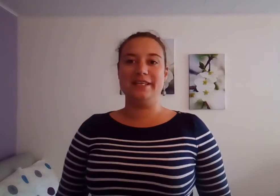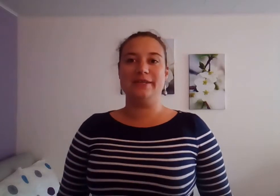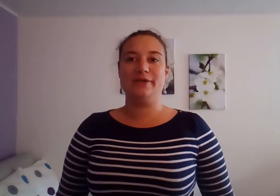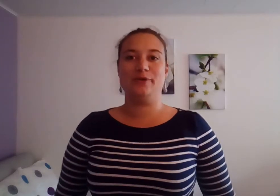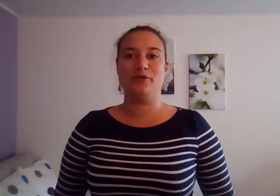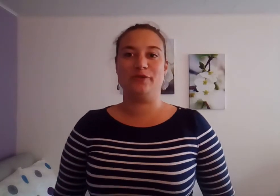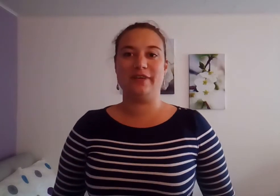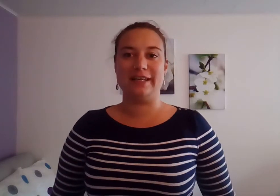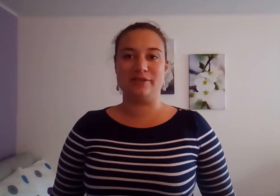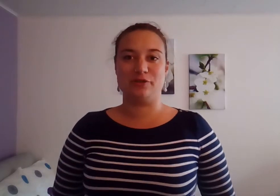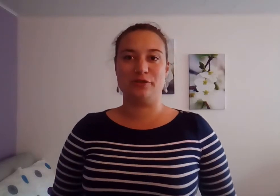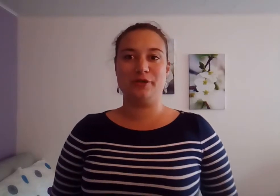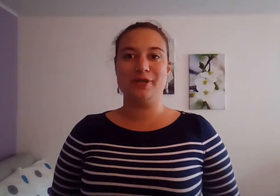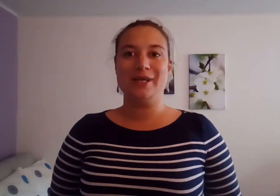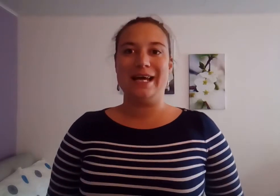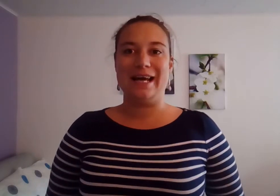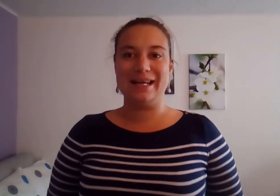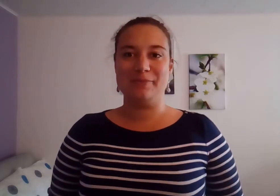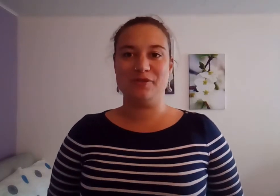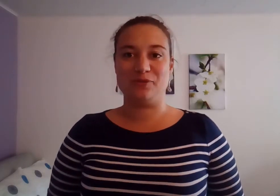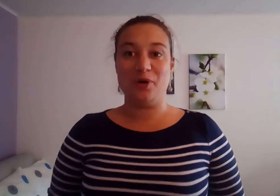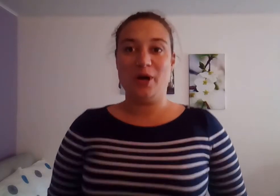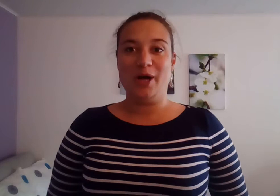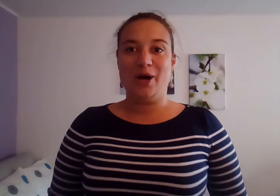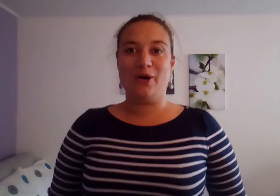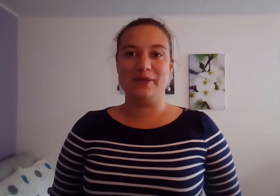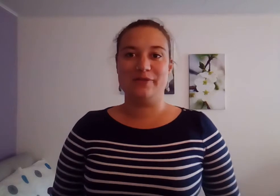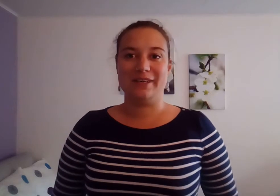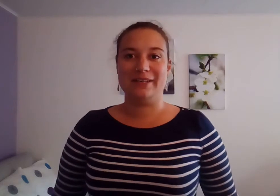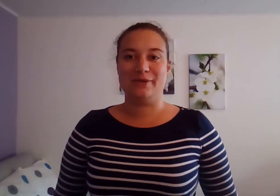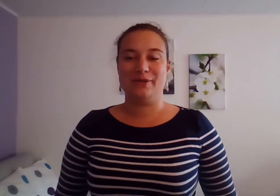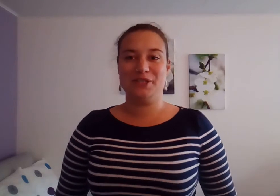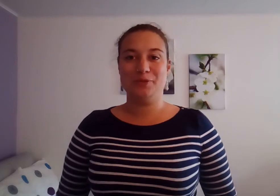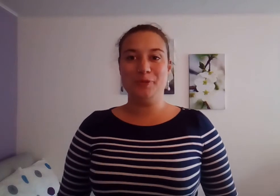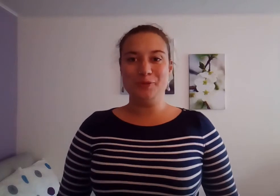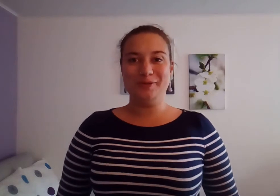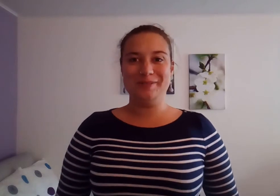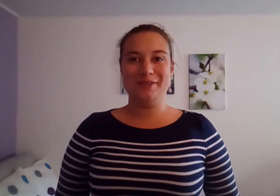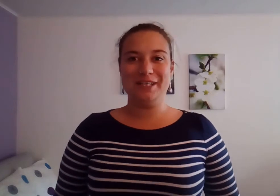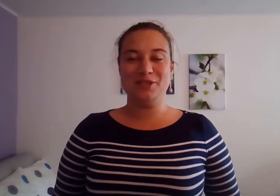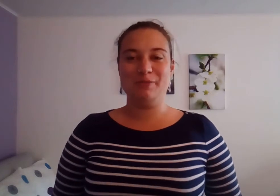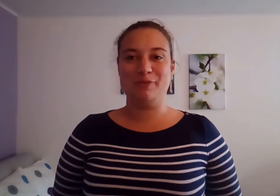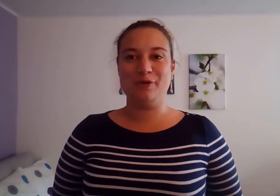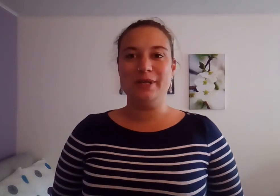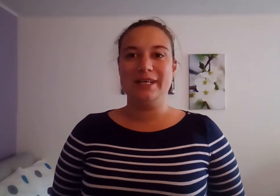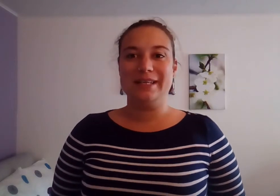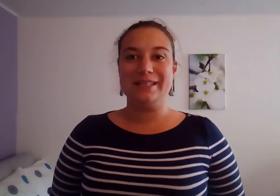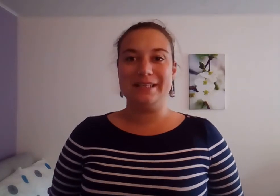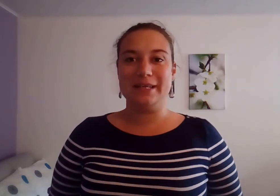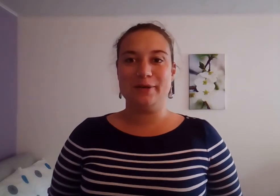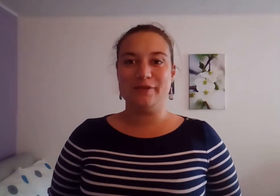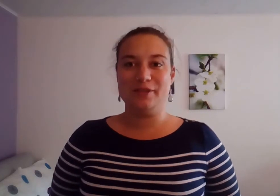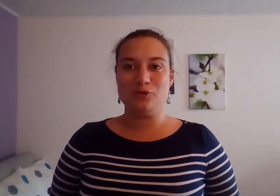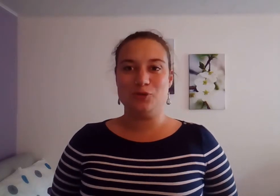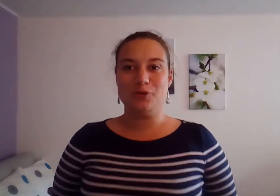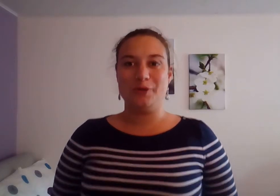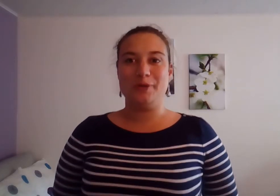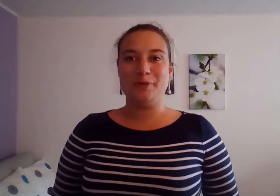entre frères et sœurs à la maison. En effet, j'ai eu beaucoup de témoignages de mamans qui revenaient toujours aux